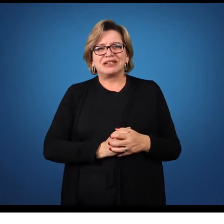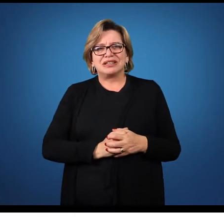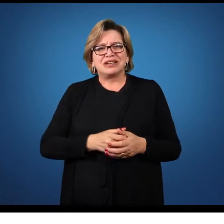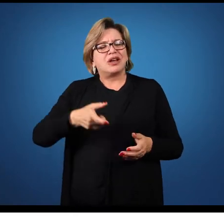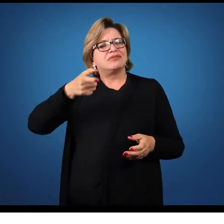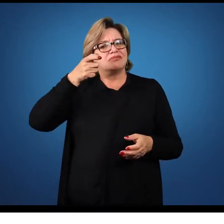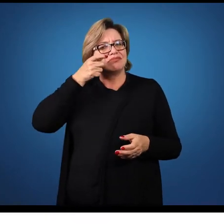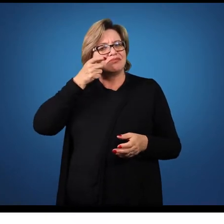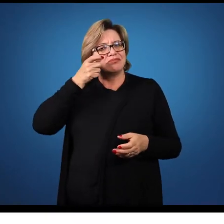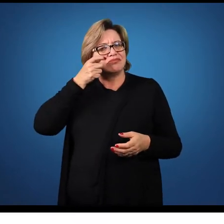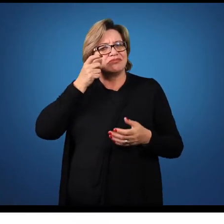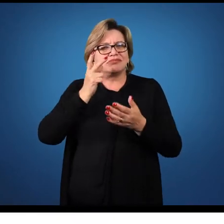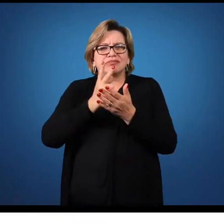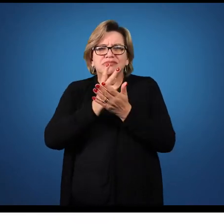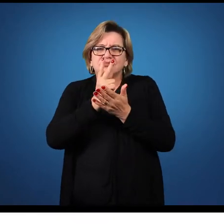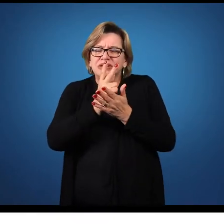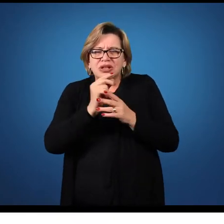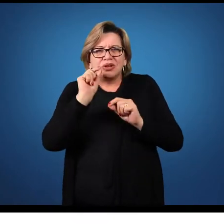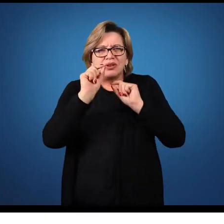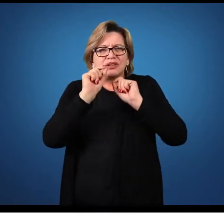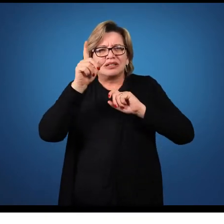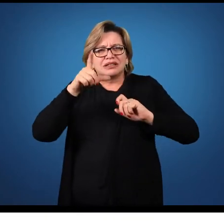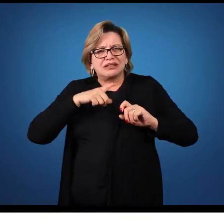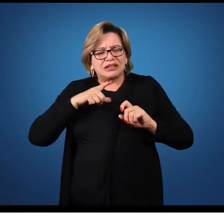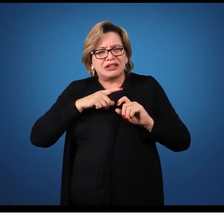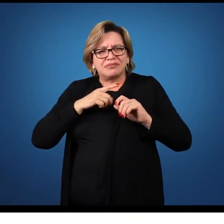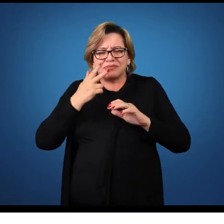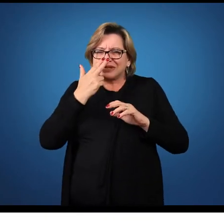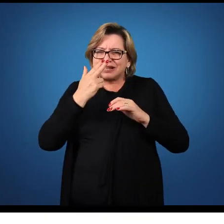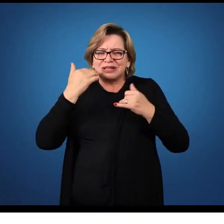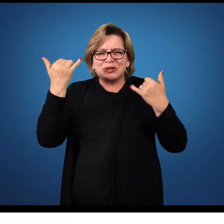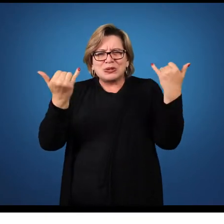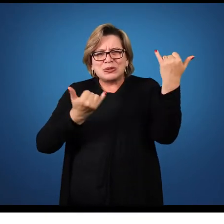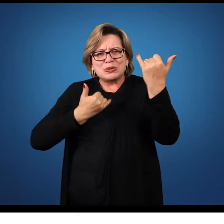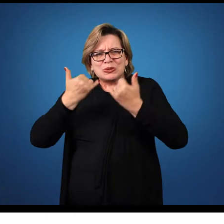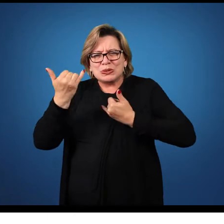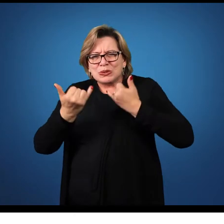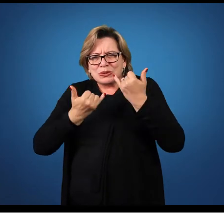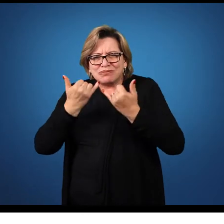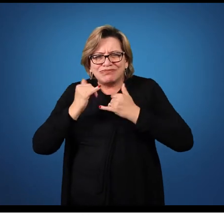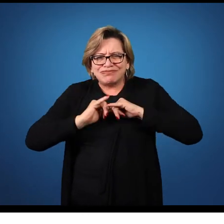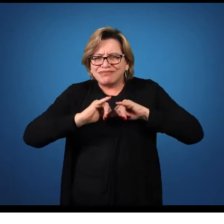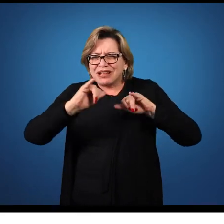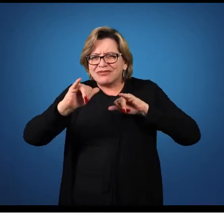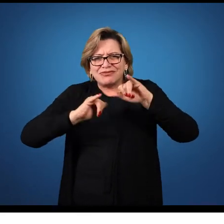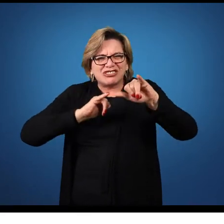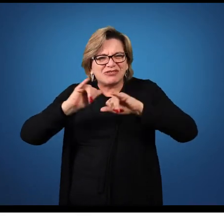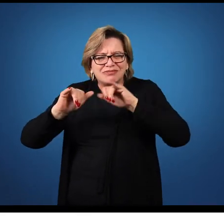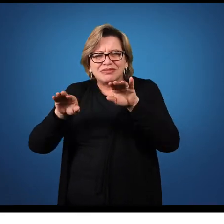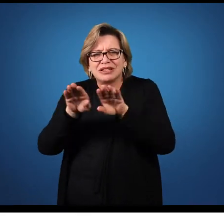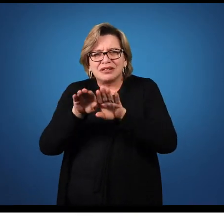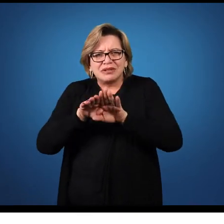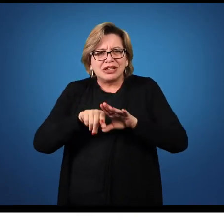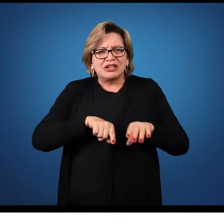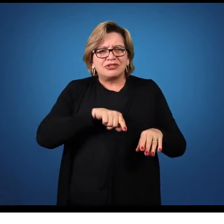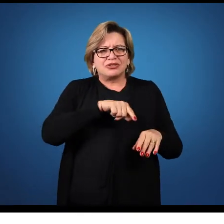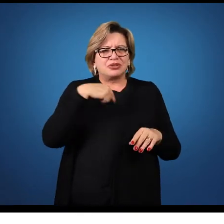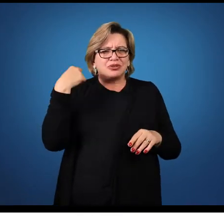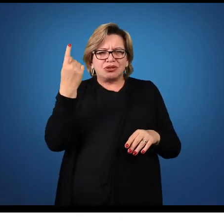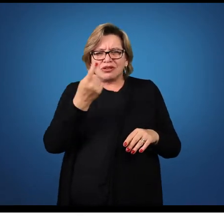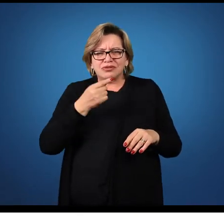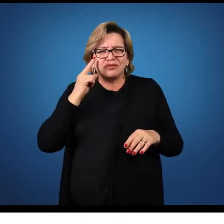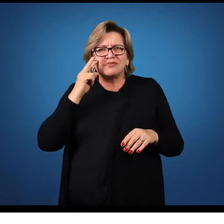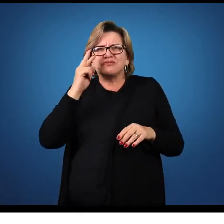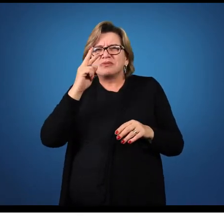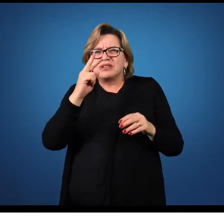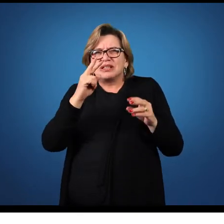Observe que cada um desses elementos vão trazer informações para vocês. Então, nós vamos conseguir identificar pelas